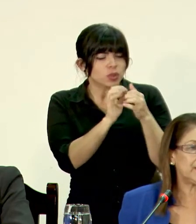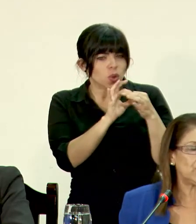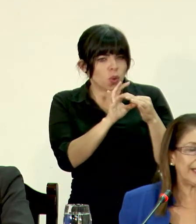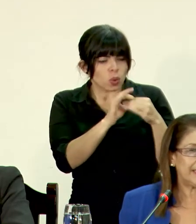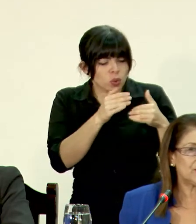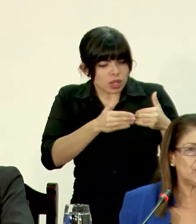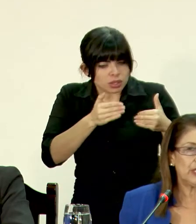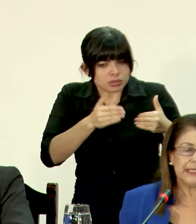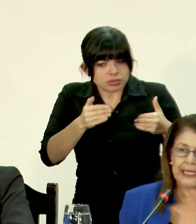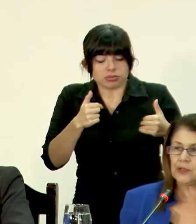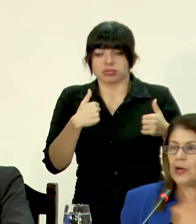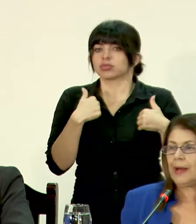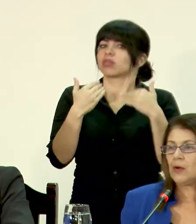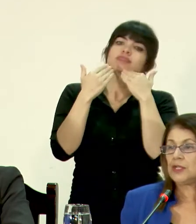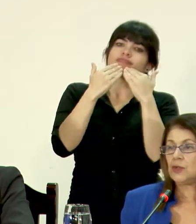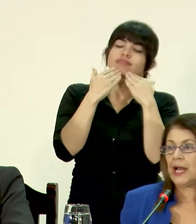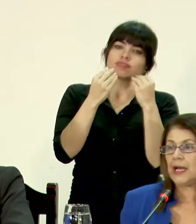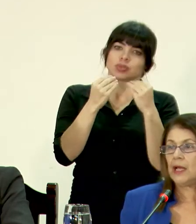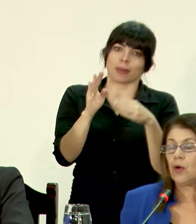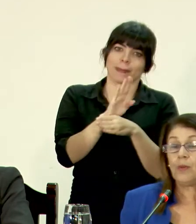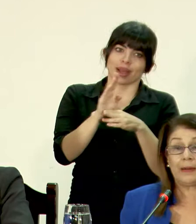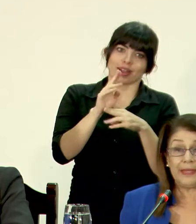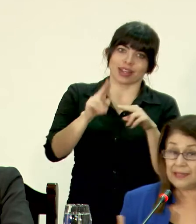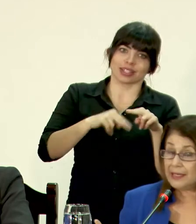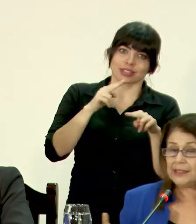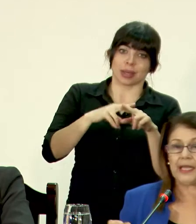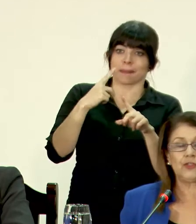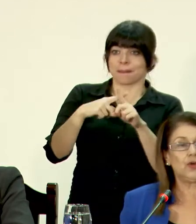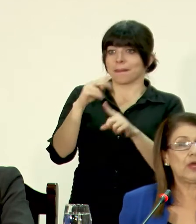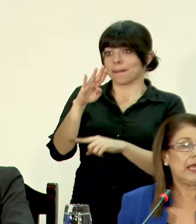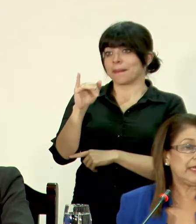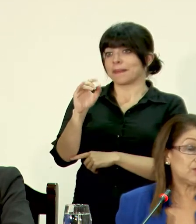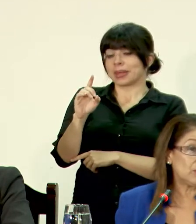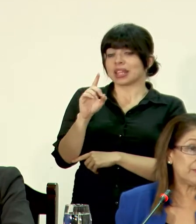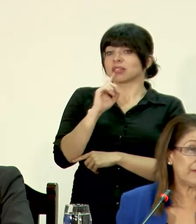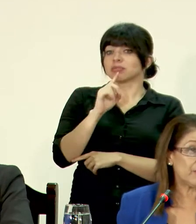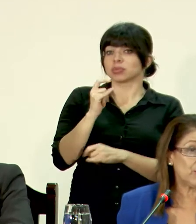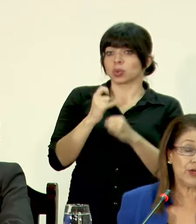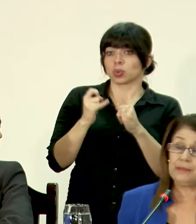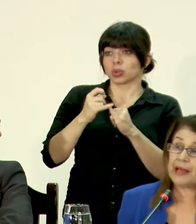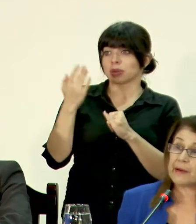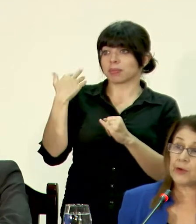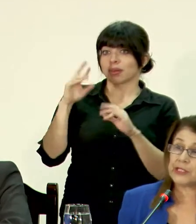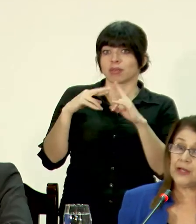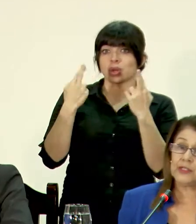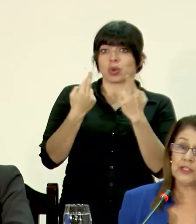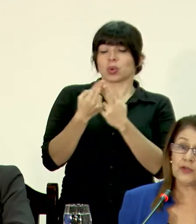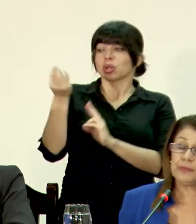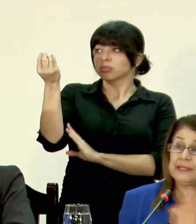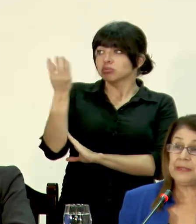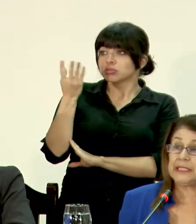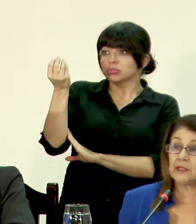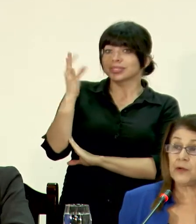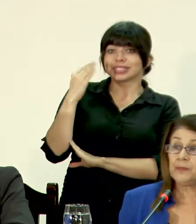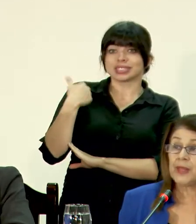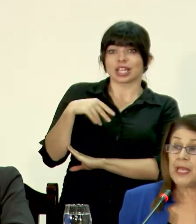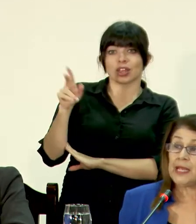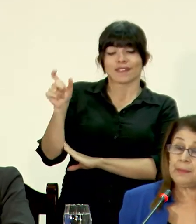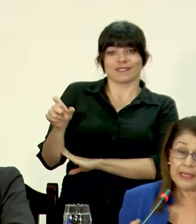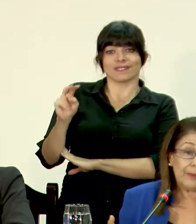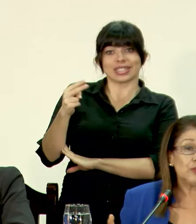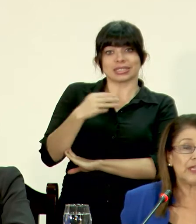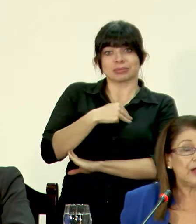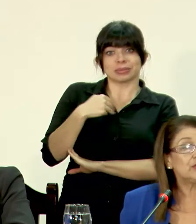permanente, que yo agradezco tanto al Banco Nacional como al BID. De hecho, en las últimas reuniones me ha reportado el señor viceministro,